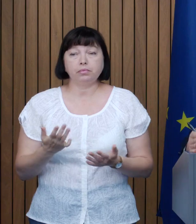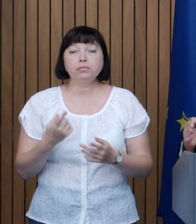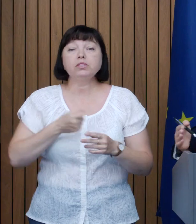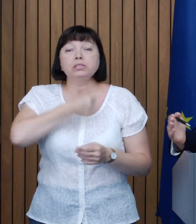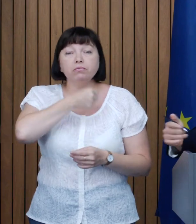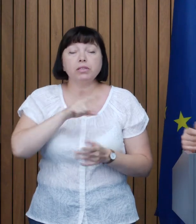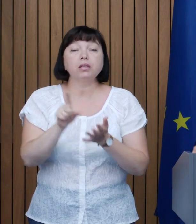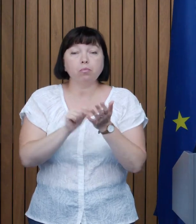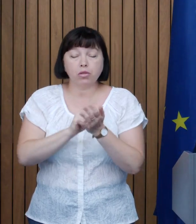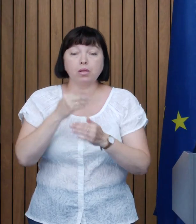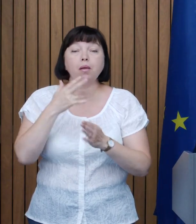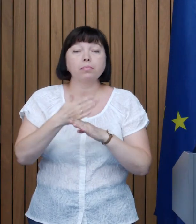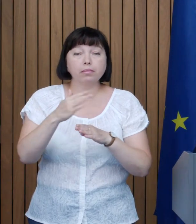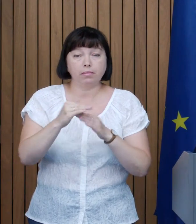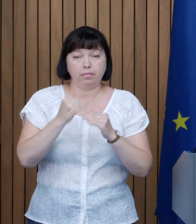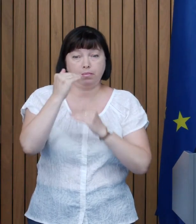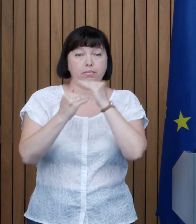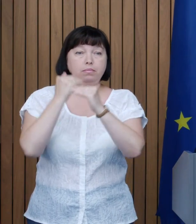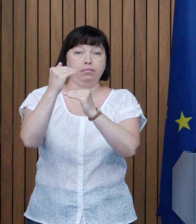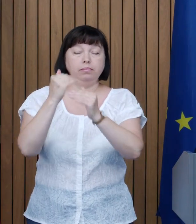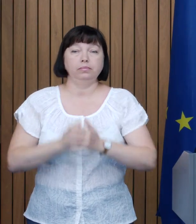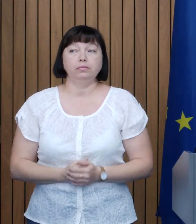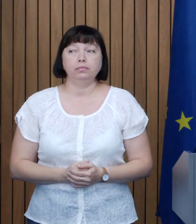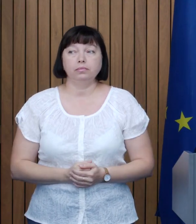vârsta de pensionare crește etapizat în Republica Moldova